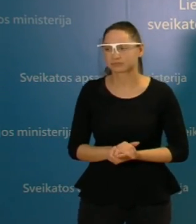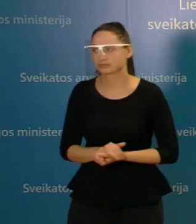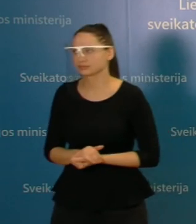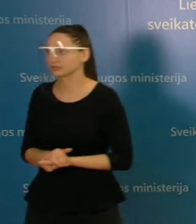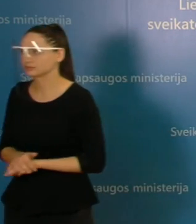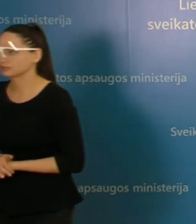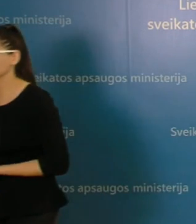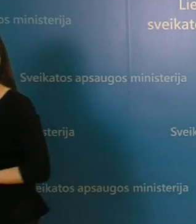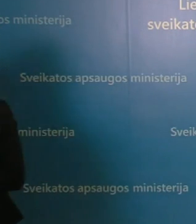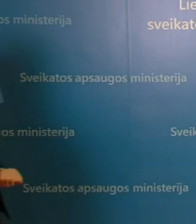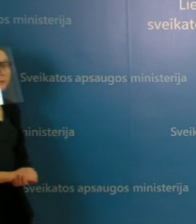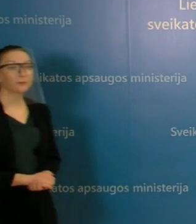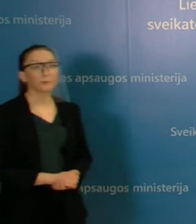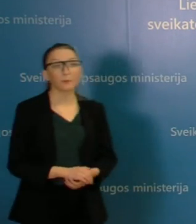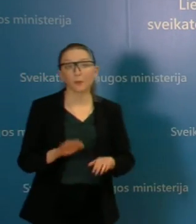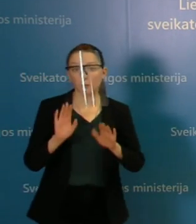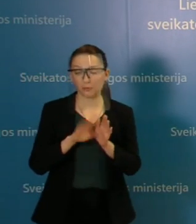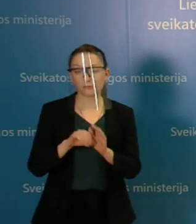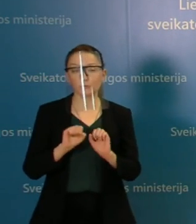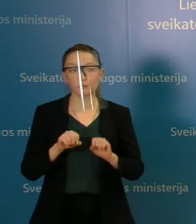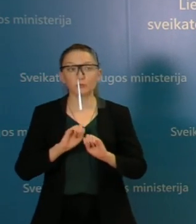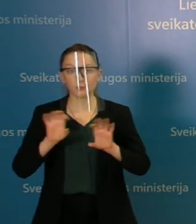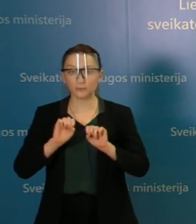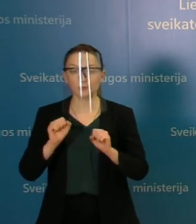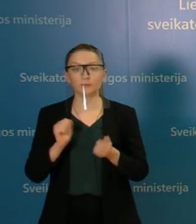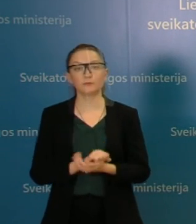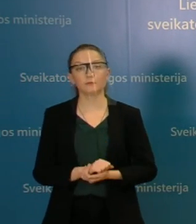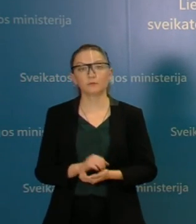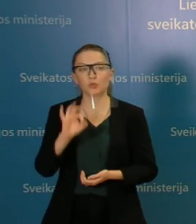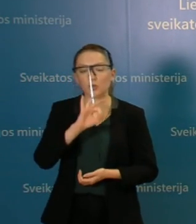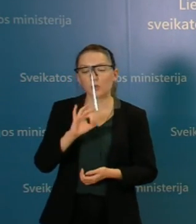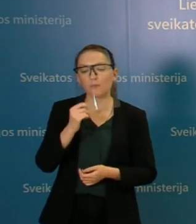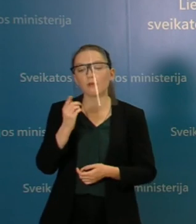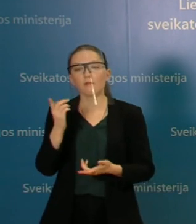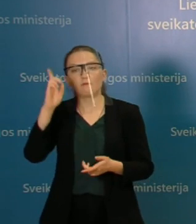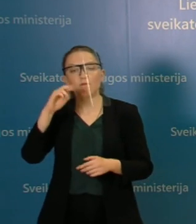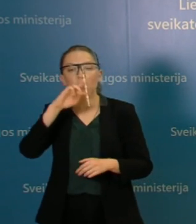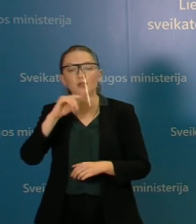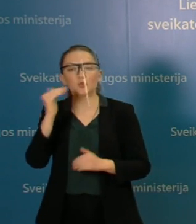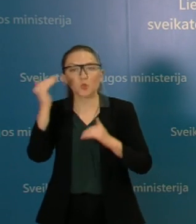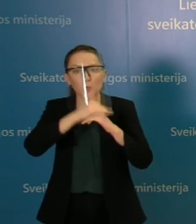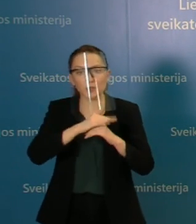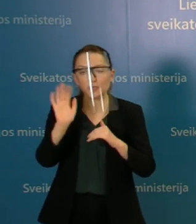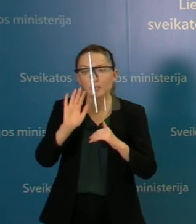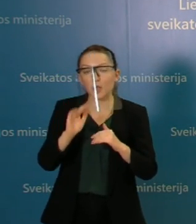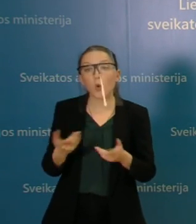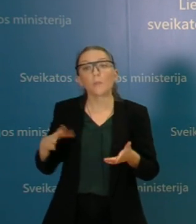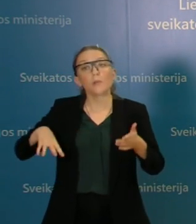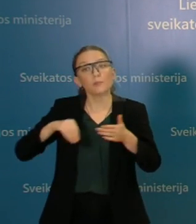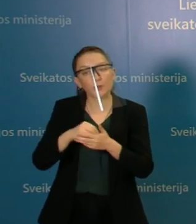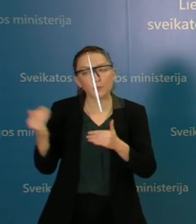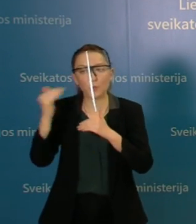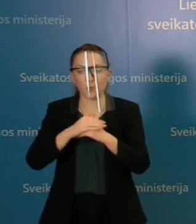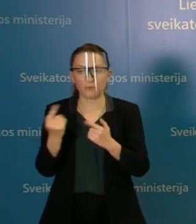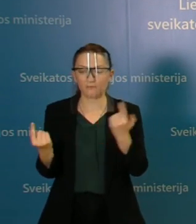Na, labai paprastai. Pirmiausia, tai čia kalbam ne apie vaistų turbūt kompensaciją, apie vaistų priemokų kompensavimą.